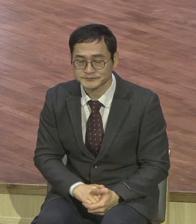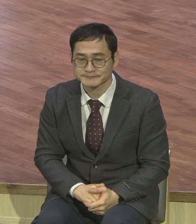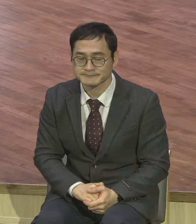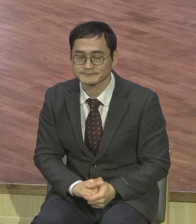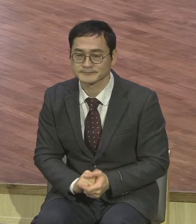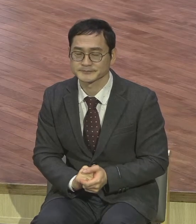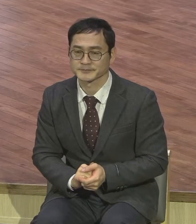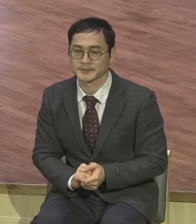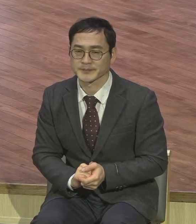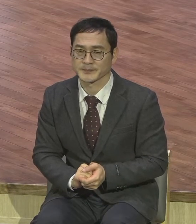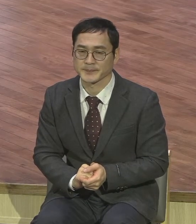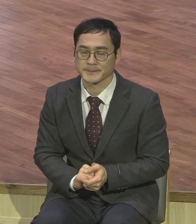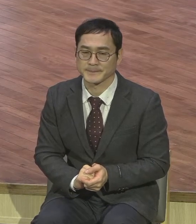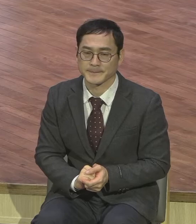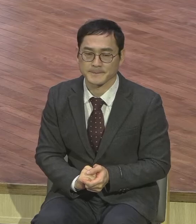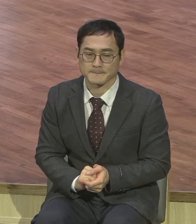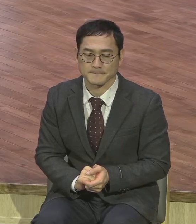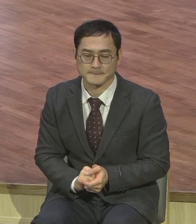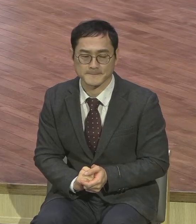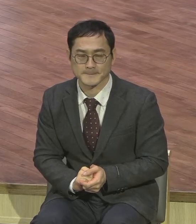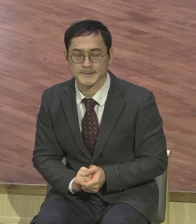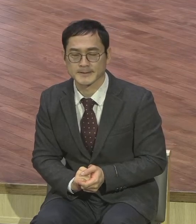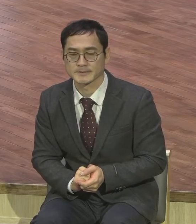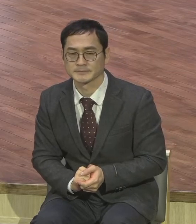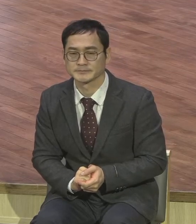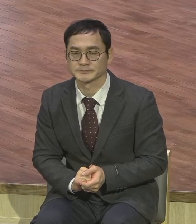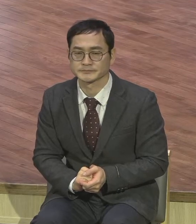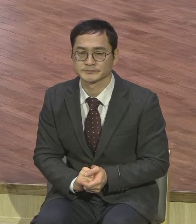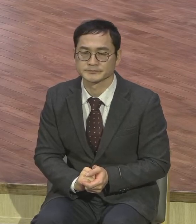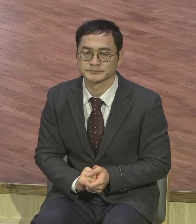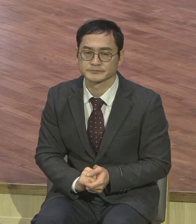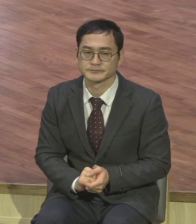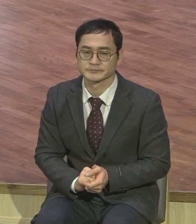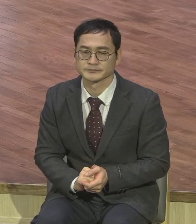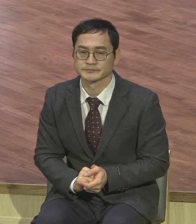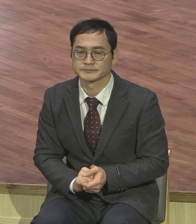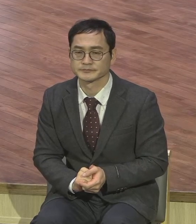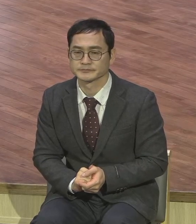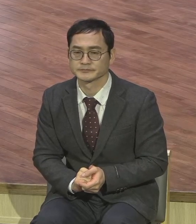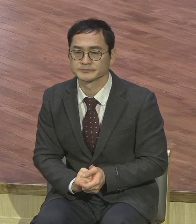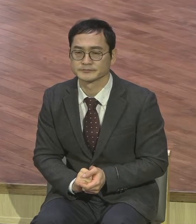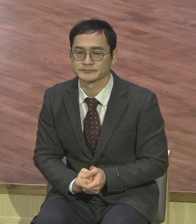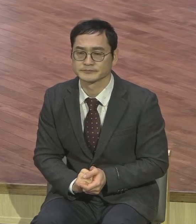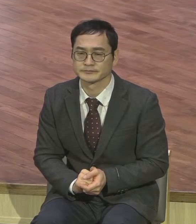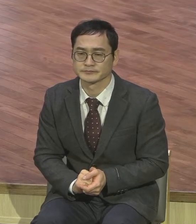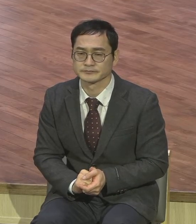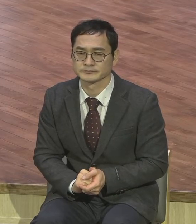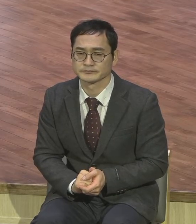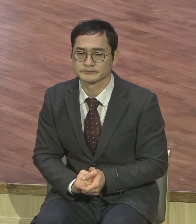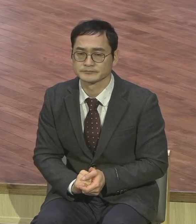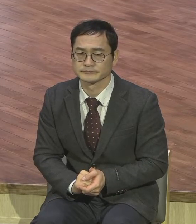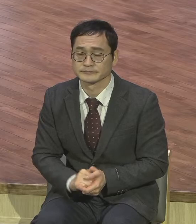그야말로 태어나서 자라고 난 이후에 사역을 시작하는데 집을 나갔습니다.